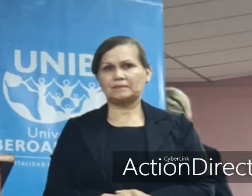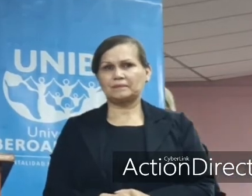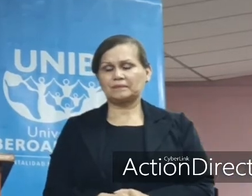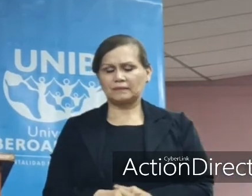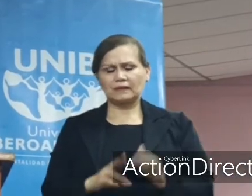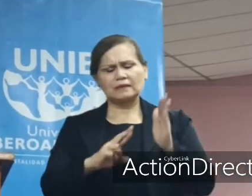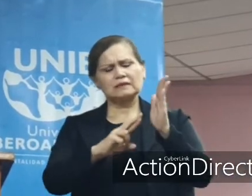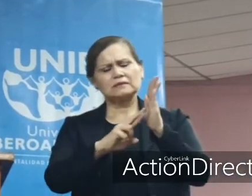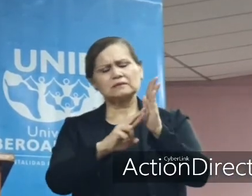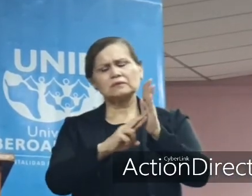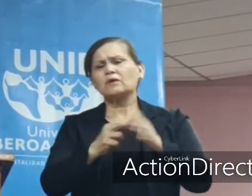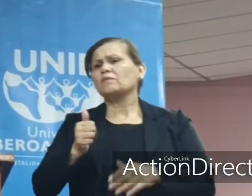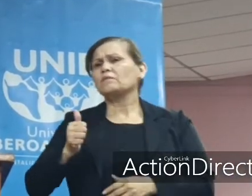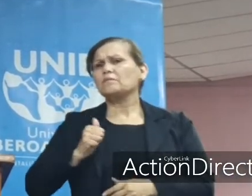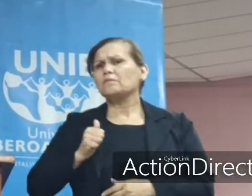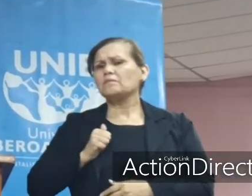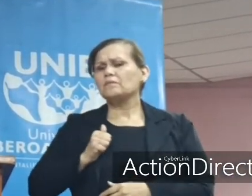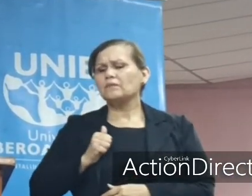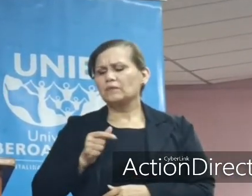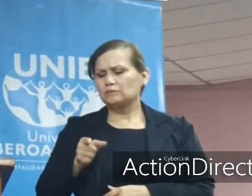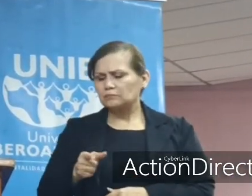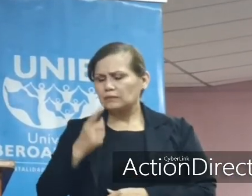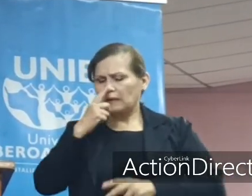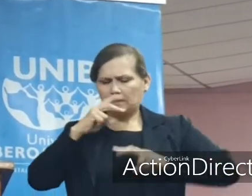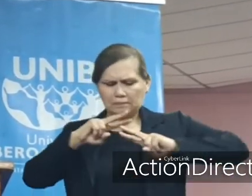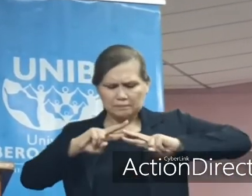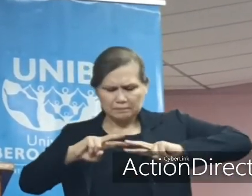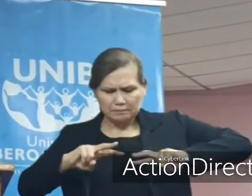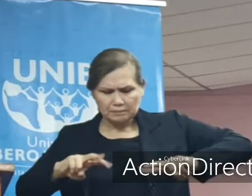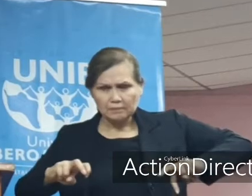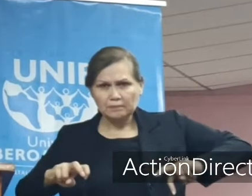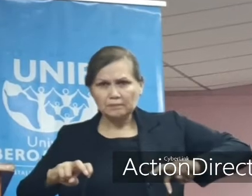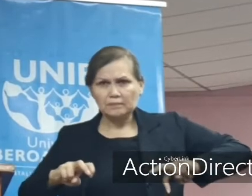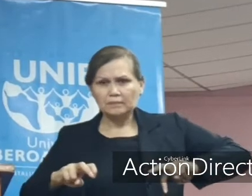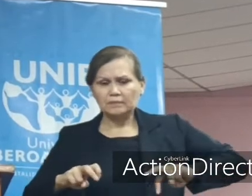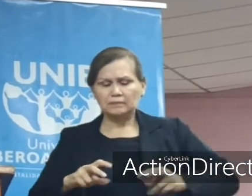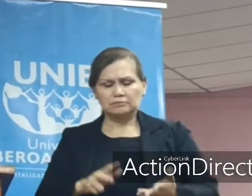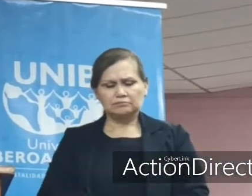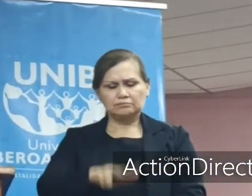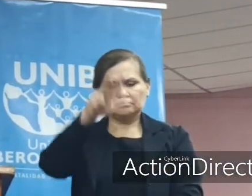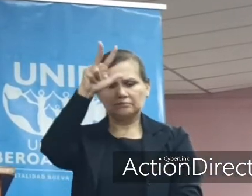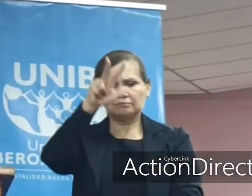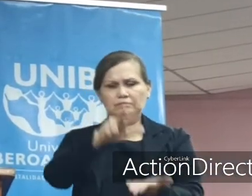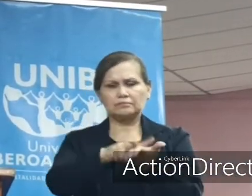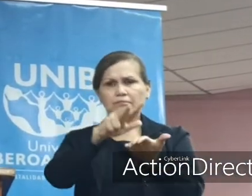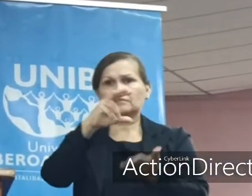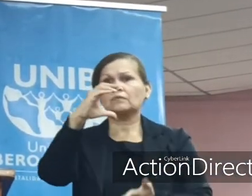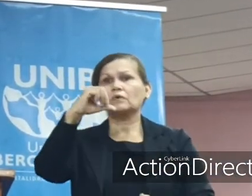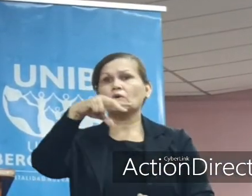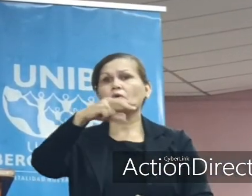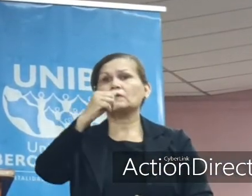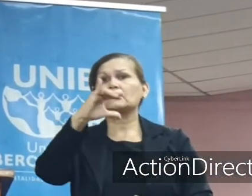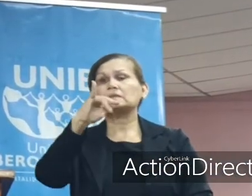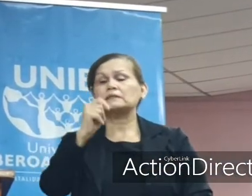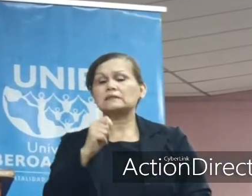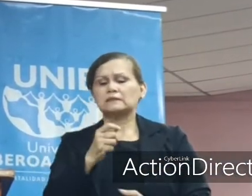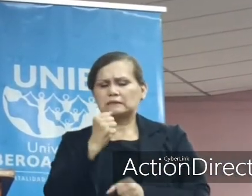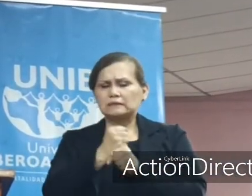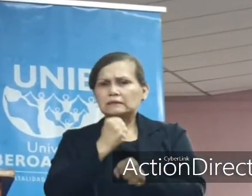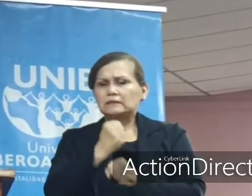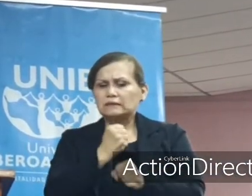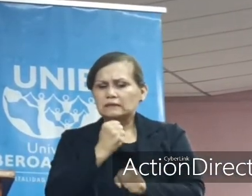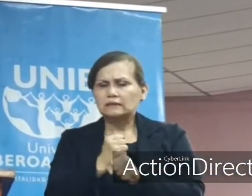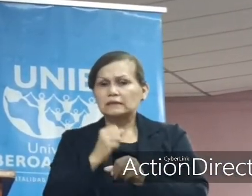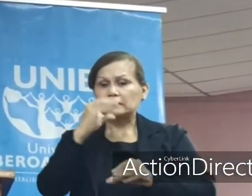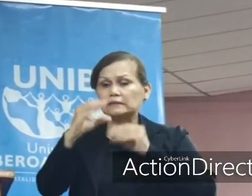Rectora mujer que es investigadora, que está certificada por el CONACIM, que con su desempeño